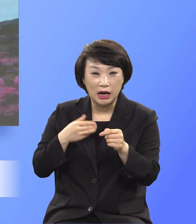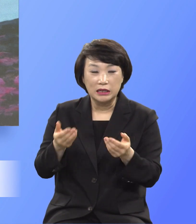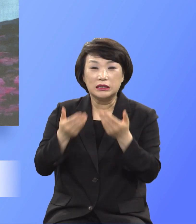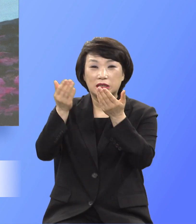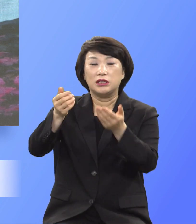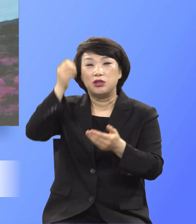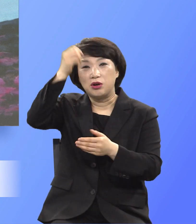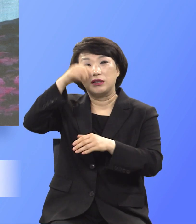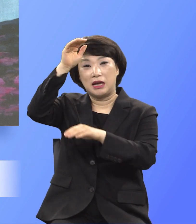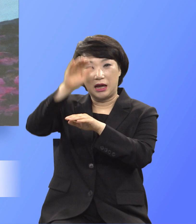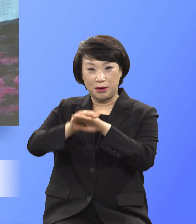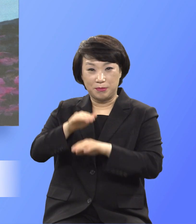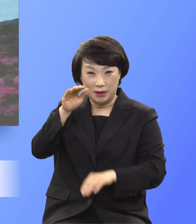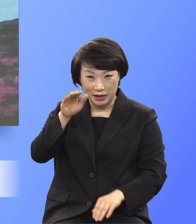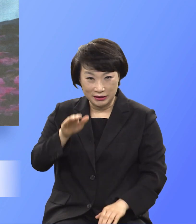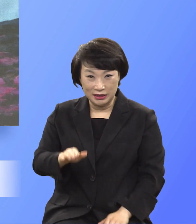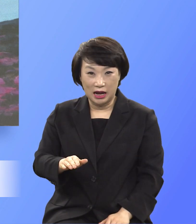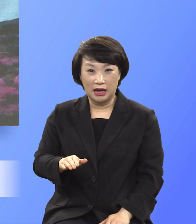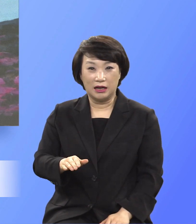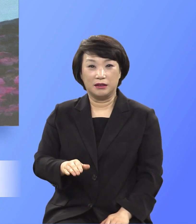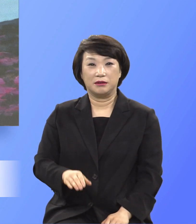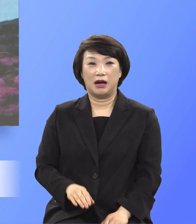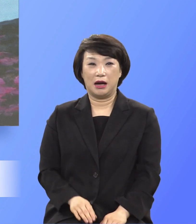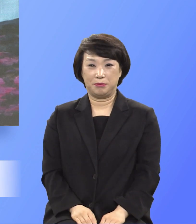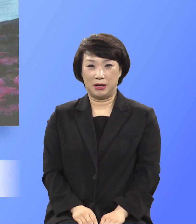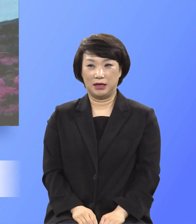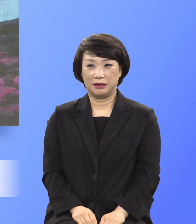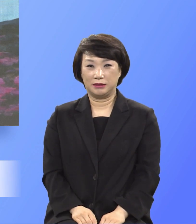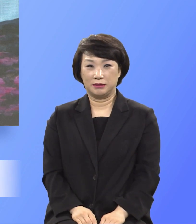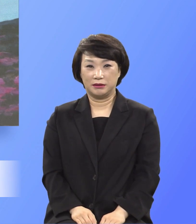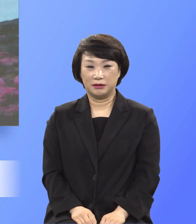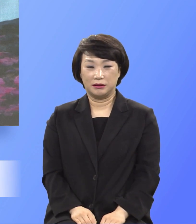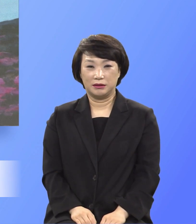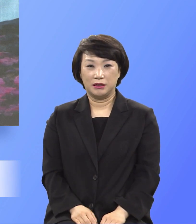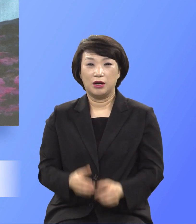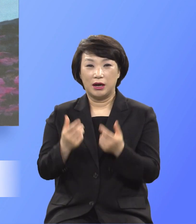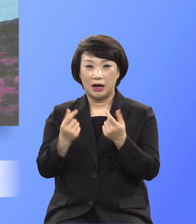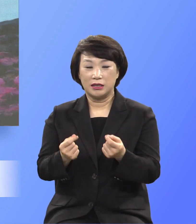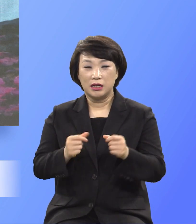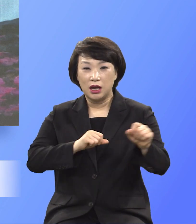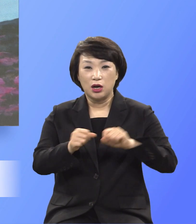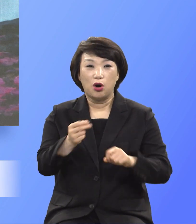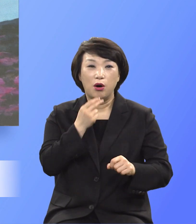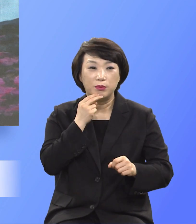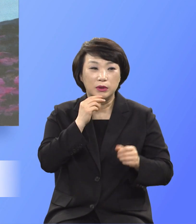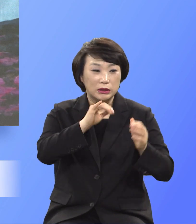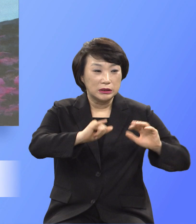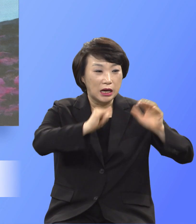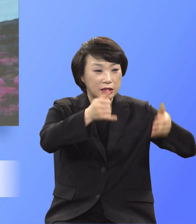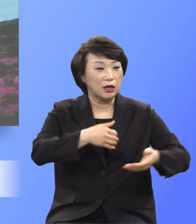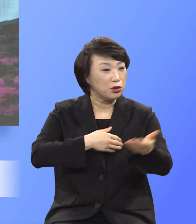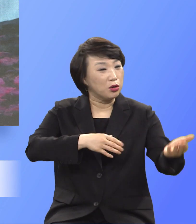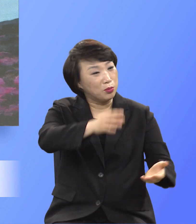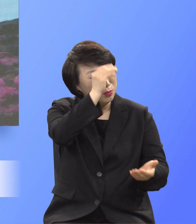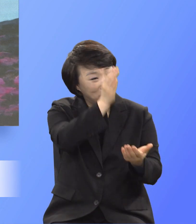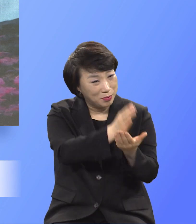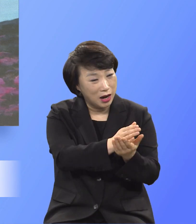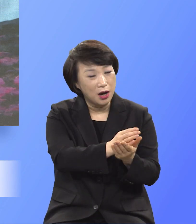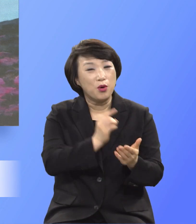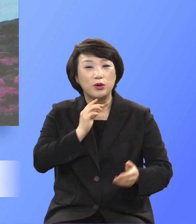드릴 영적 예배니라 그렇게 하지 않는 이 시대를 본받지 마라 오직 마음을